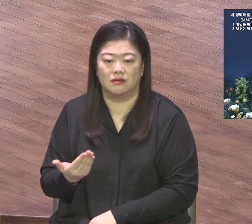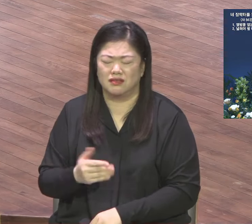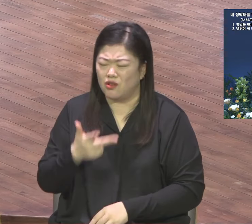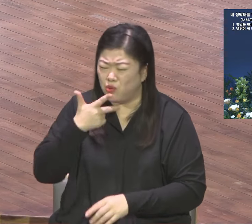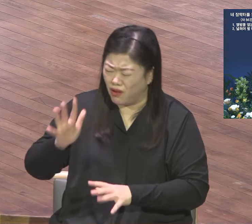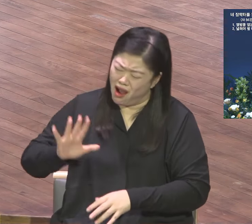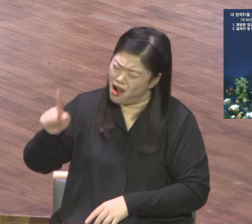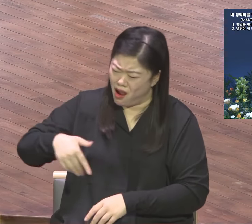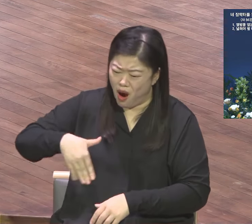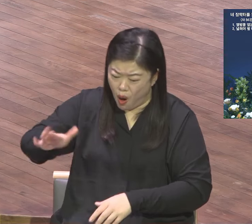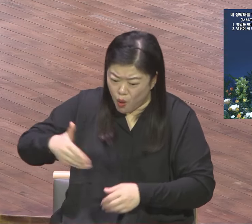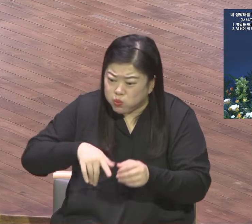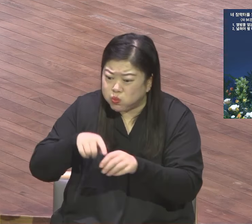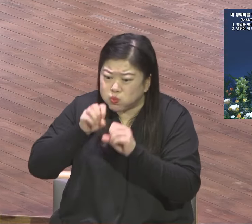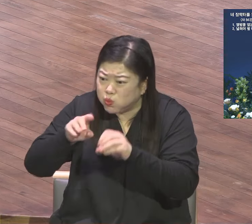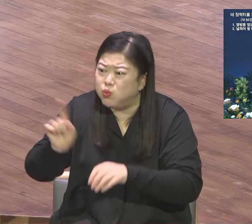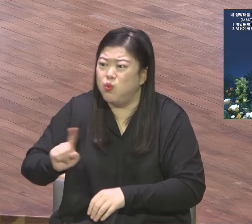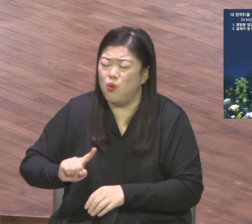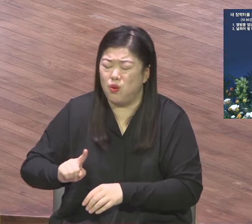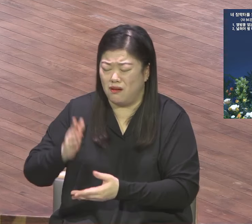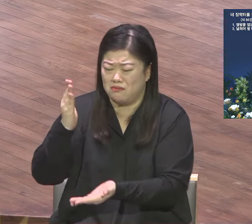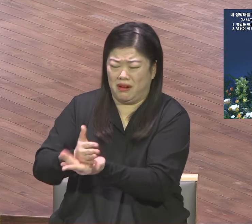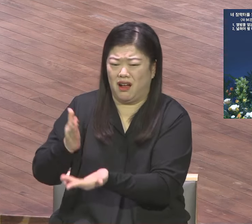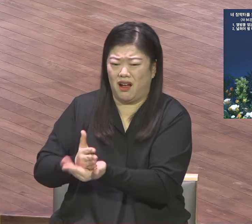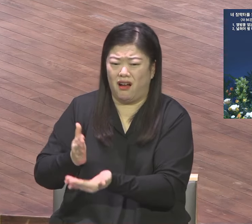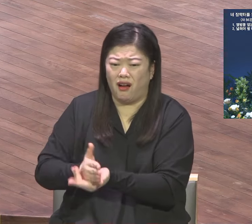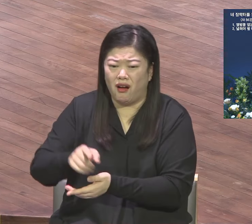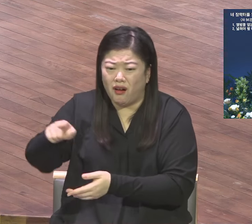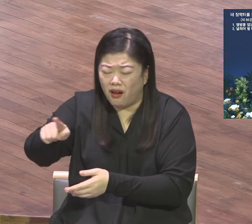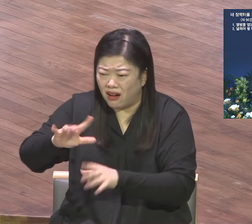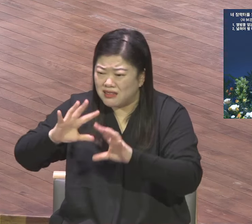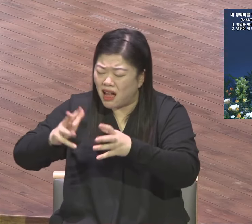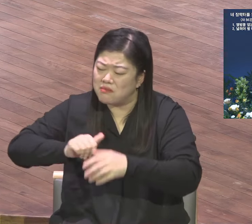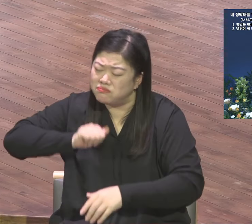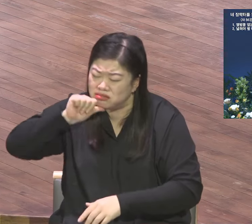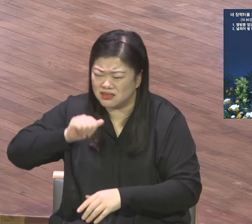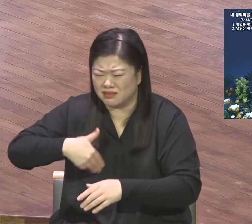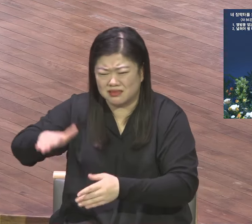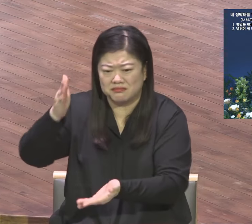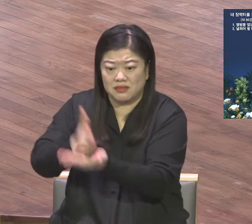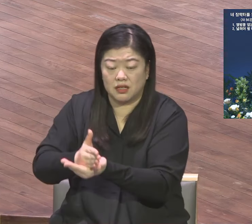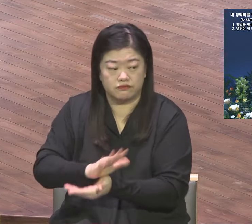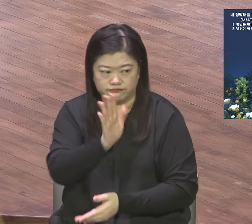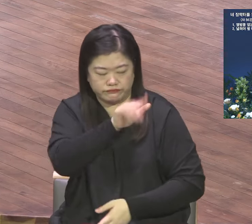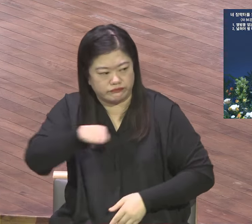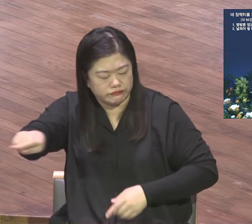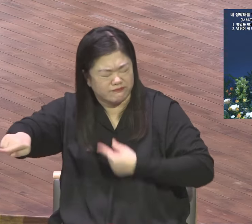하나님께로부터 위대한 것을 기대하고 하나님을 위하여 위대한 것을 시도하라